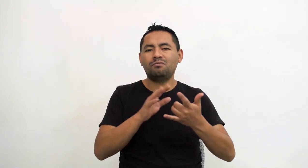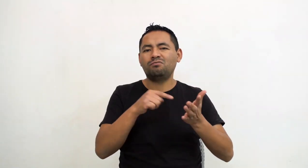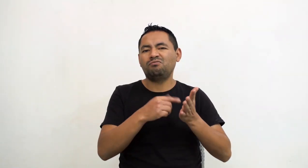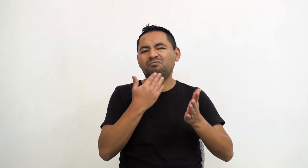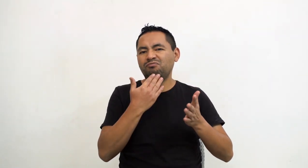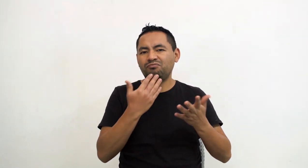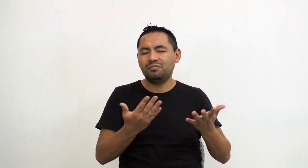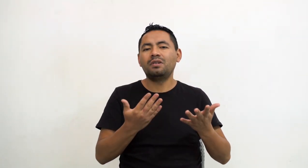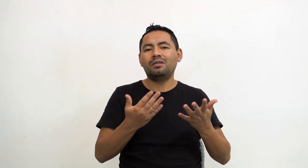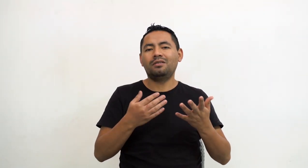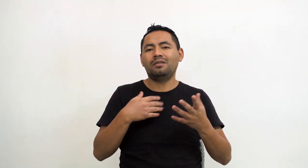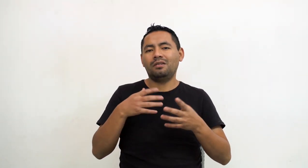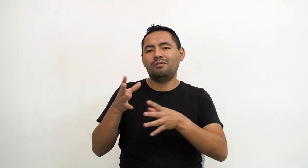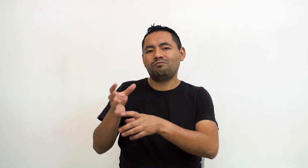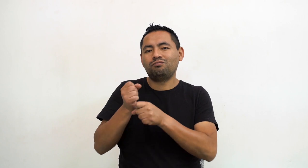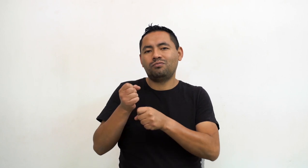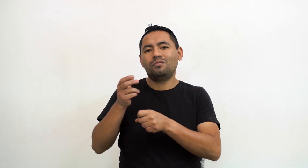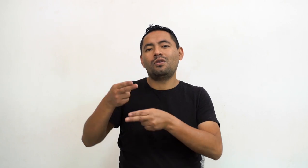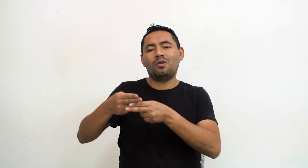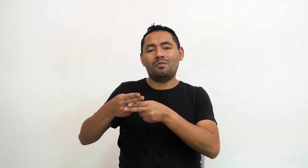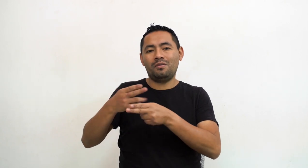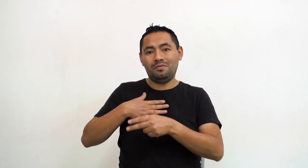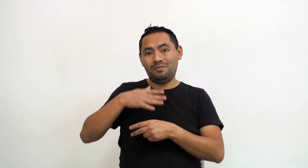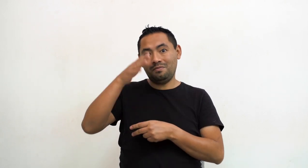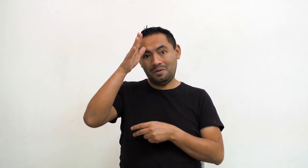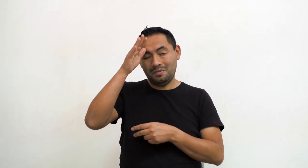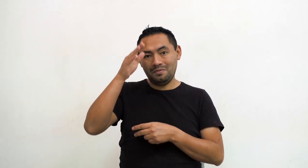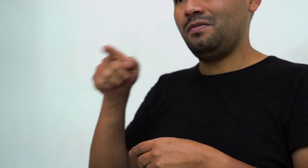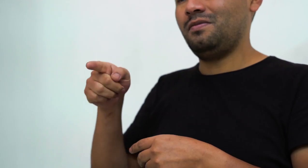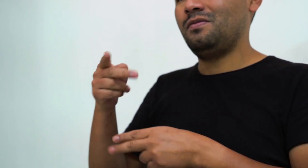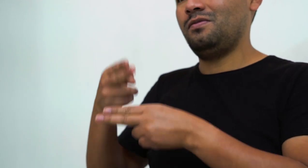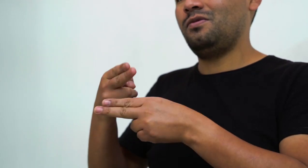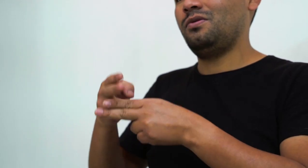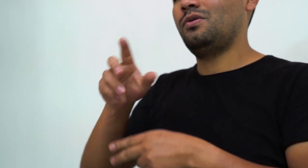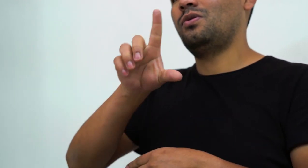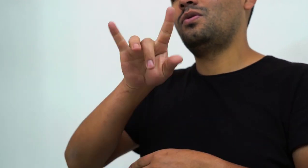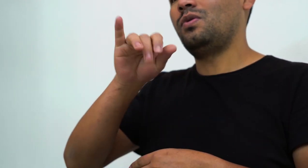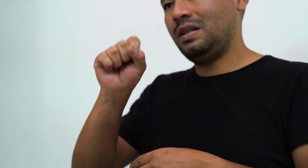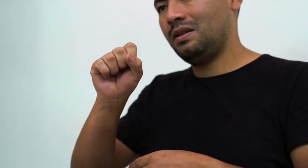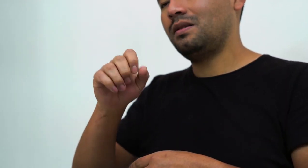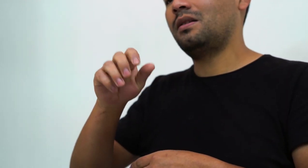El nombre de Lara lo saqué de las iniciales del nombre de mi papá. Mi papá se llama Luis Alberto